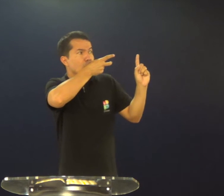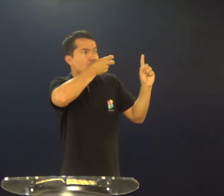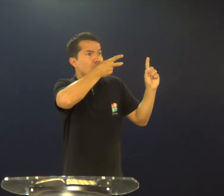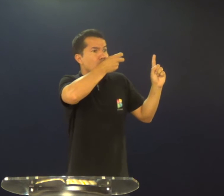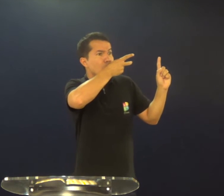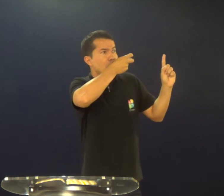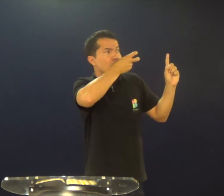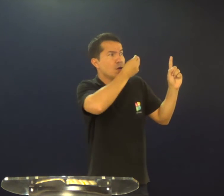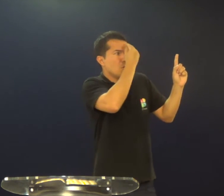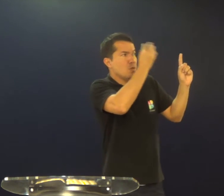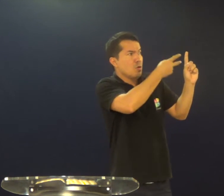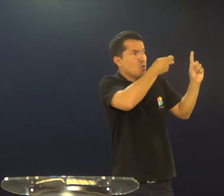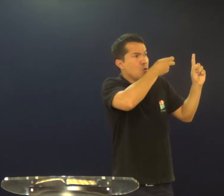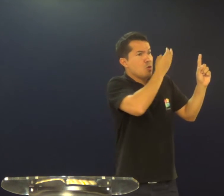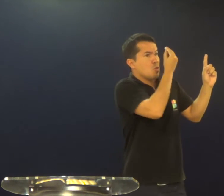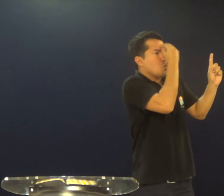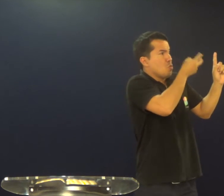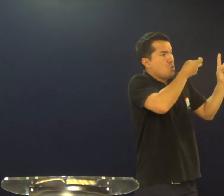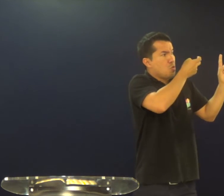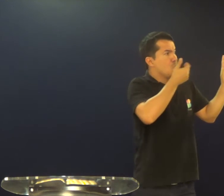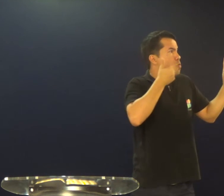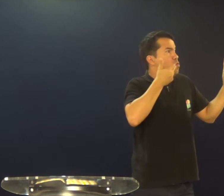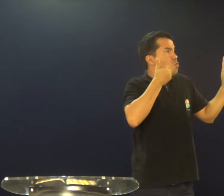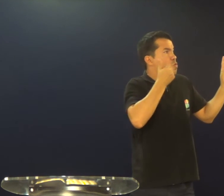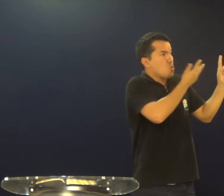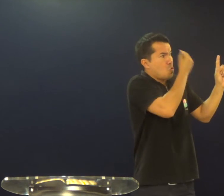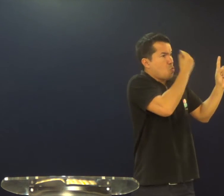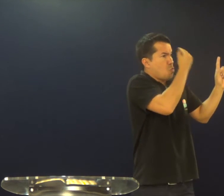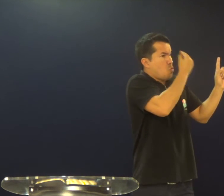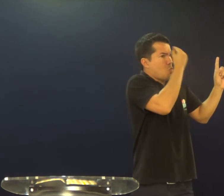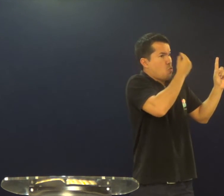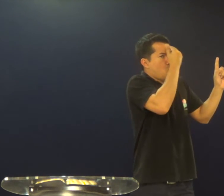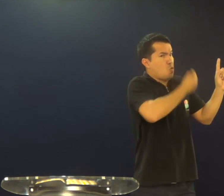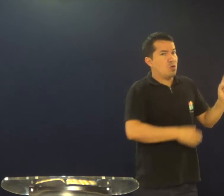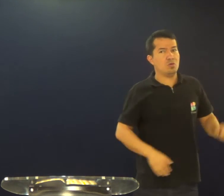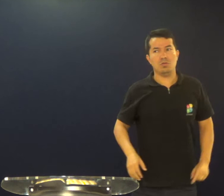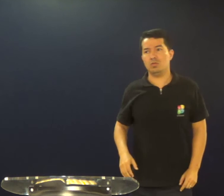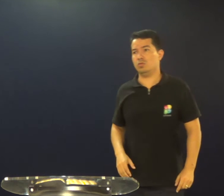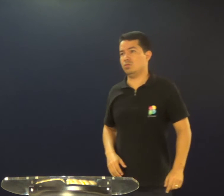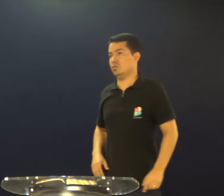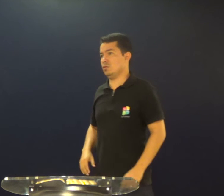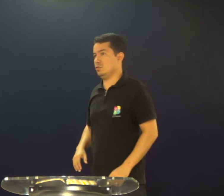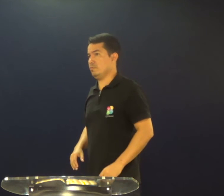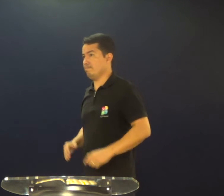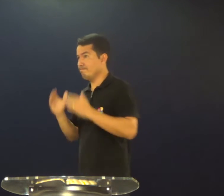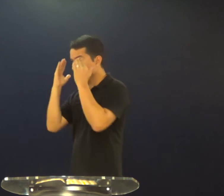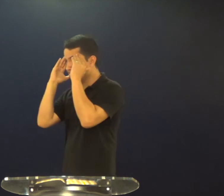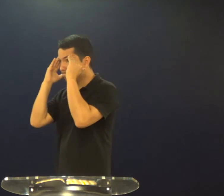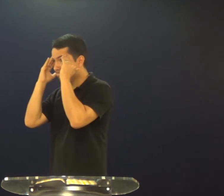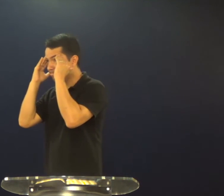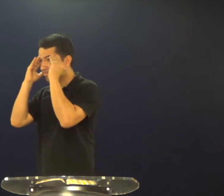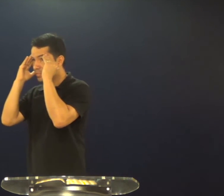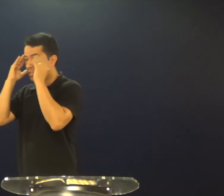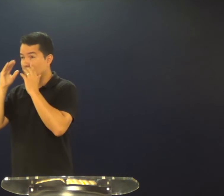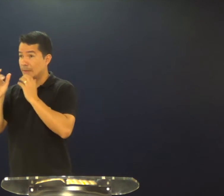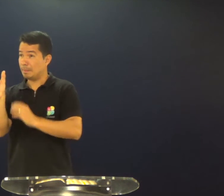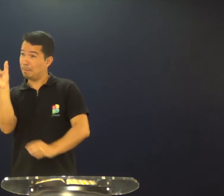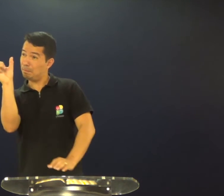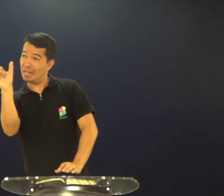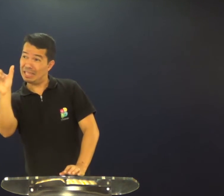era copiar, era aprender dele, era perceber, era estar recebendo dele, você me entende?